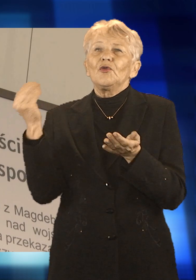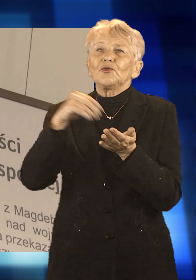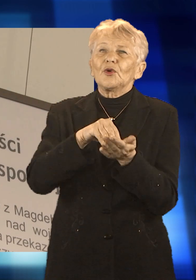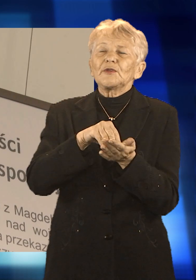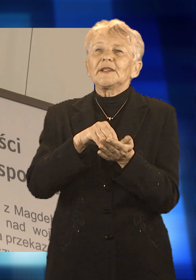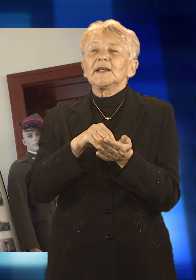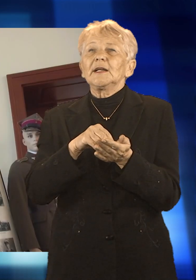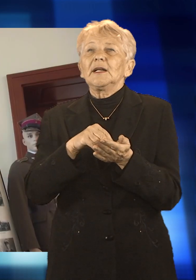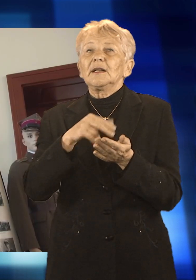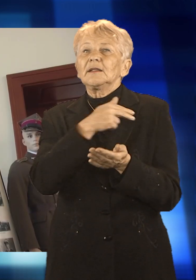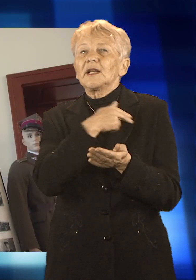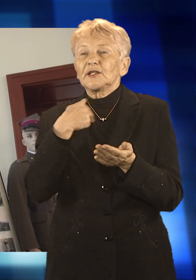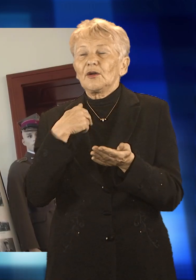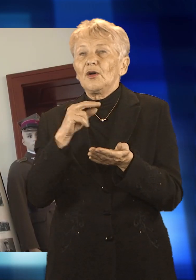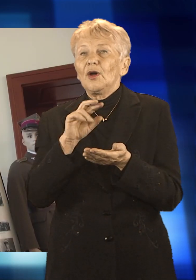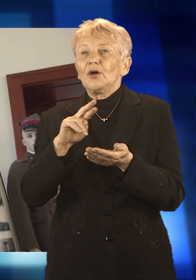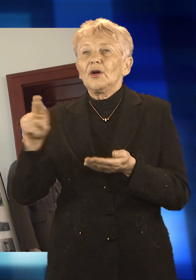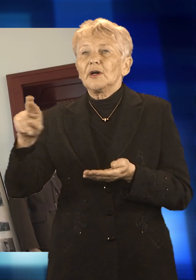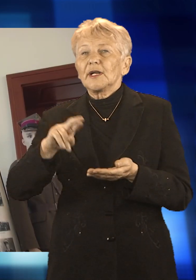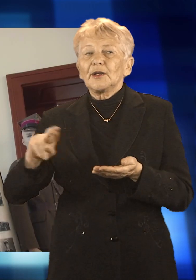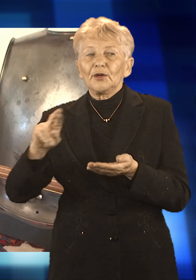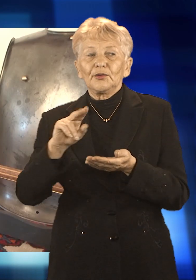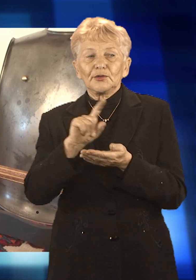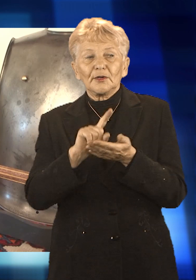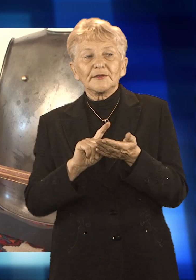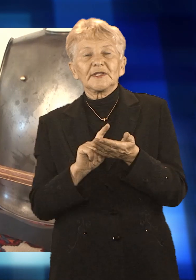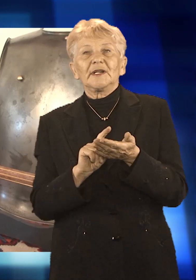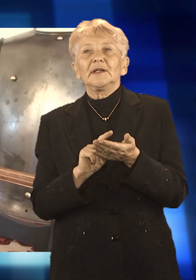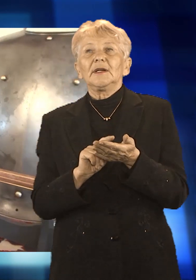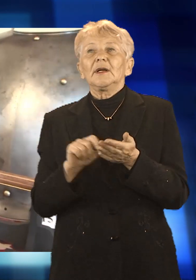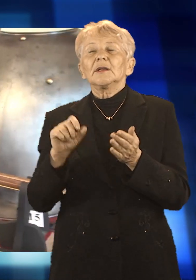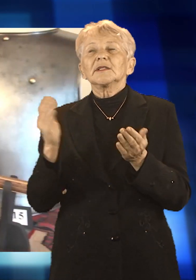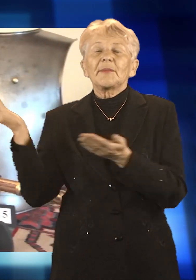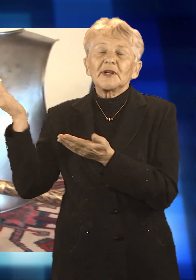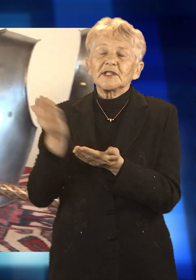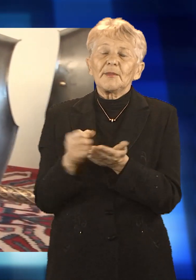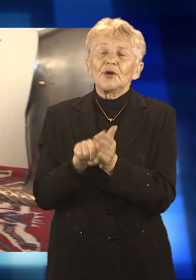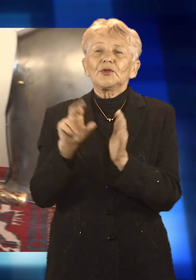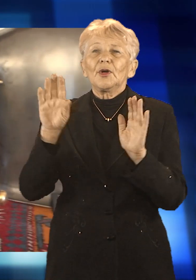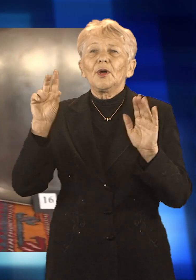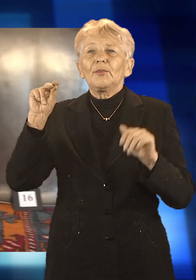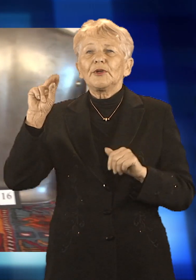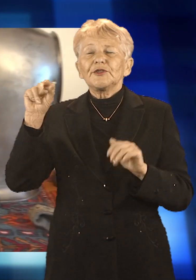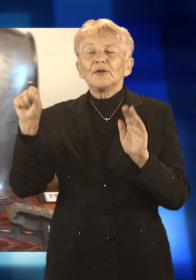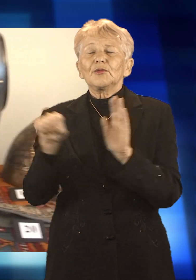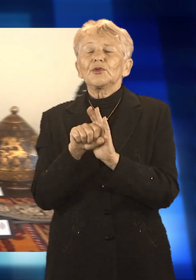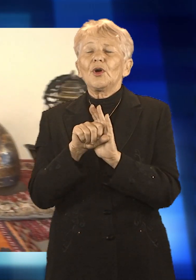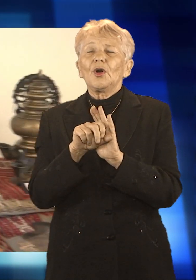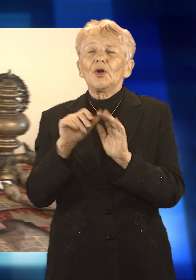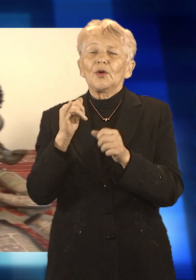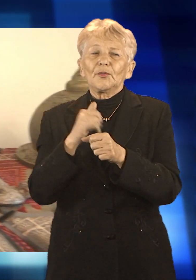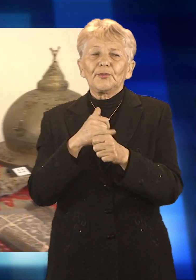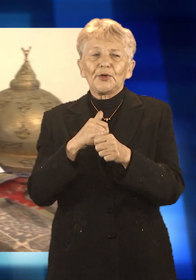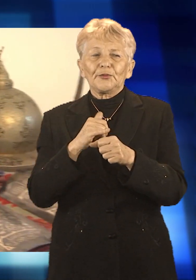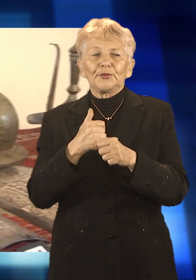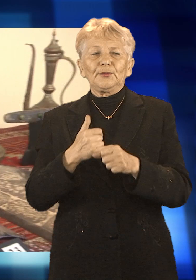wolności. Na zwiedzanie z biletem dostępnym w punkcie informacji turystycznej zapraszamy od poniedziałku do piątku od 9 do 16, a w sobotę i niedzielę od